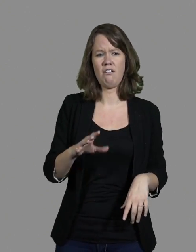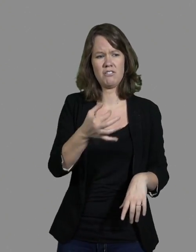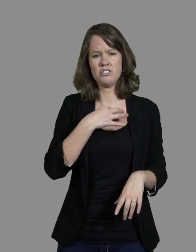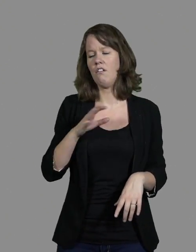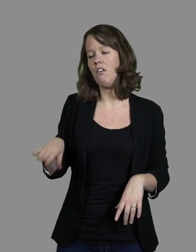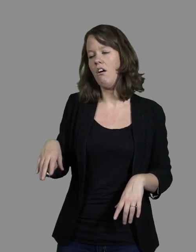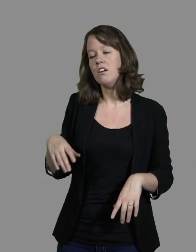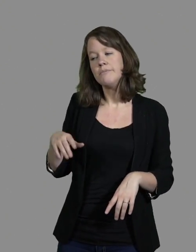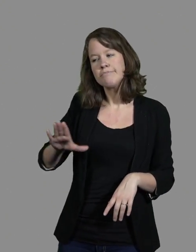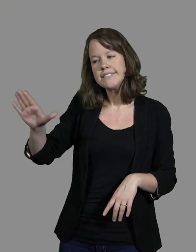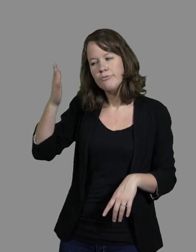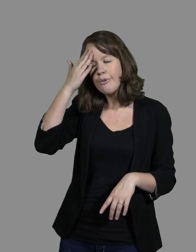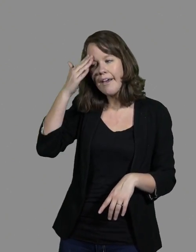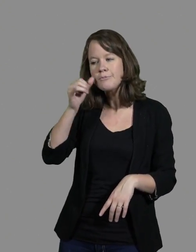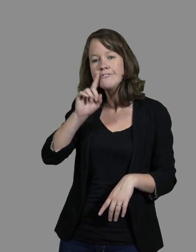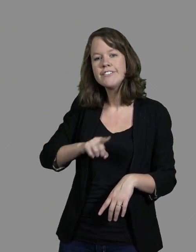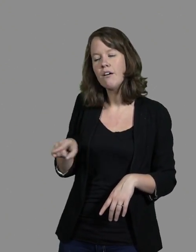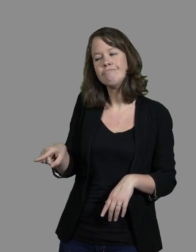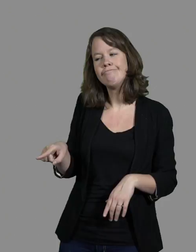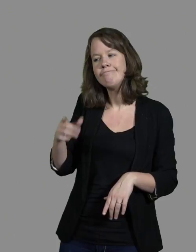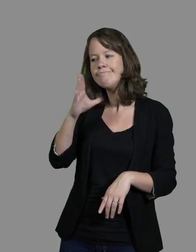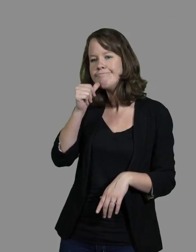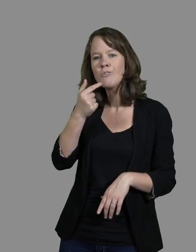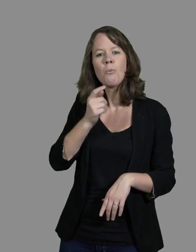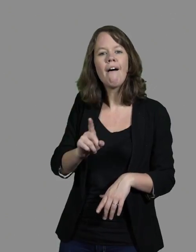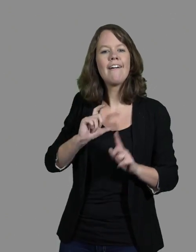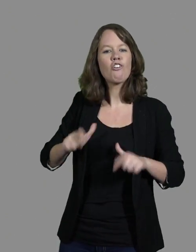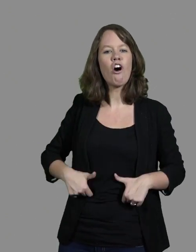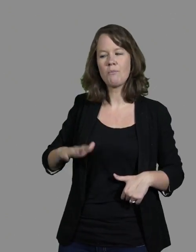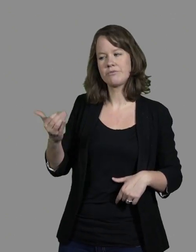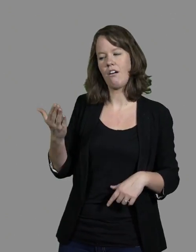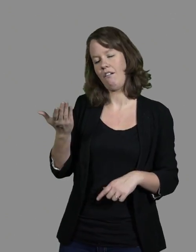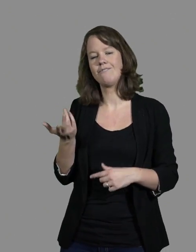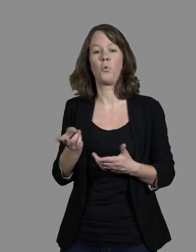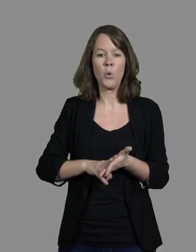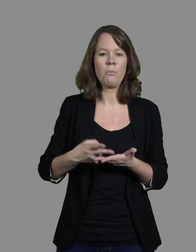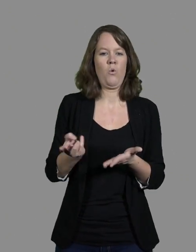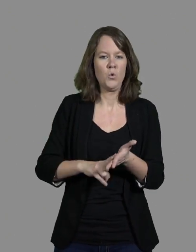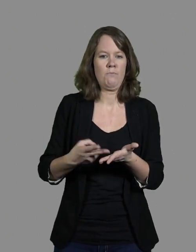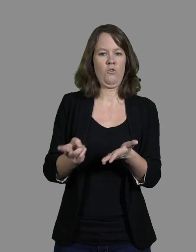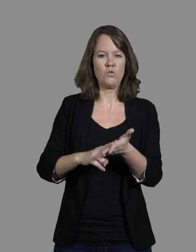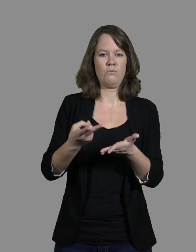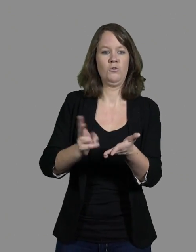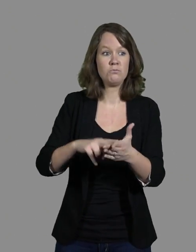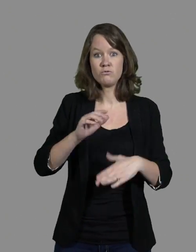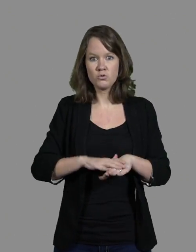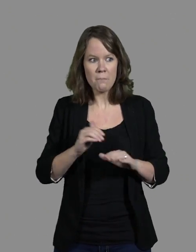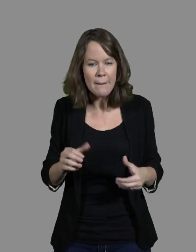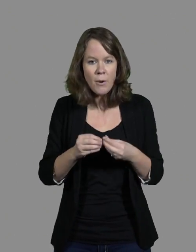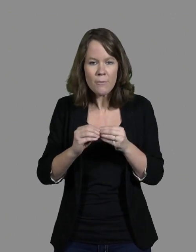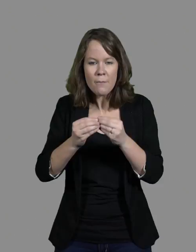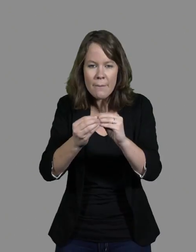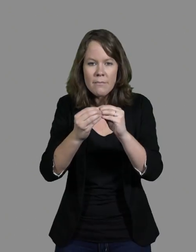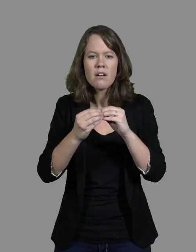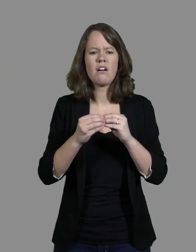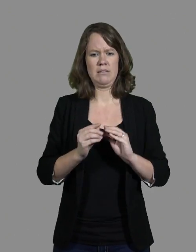On l'a bien compris. Et donc, voilà, ils m'ont fait redoubler avec insistance. Mais ça ne marchait pas. Et c'est à 17 ans qu'on